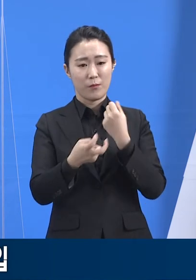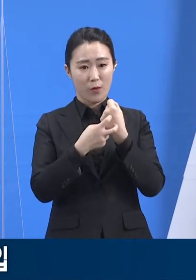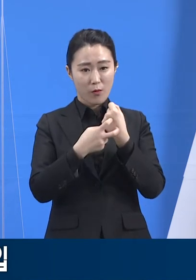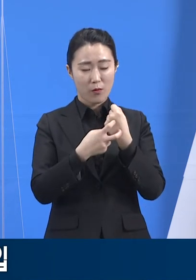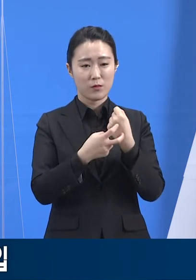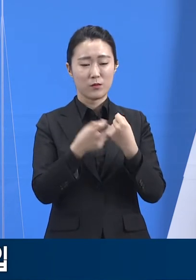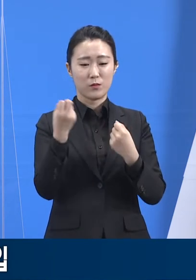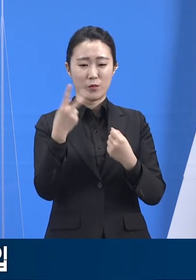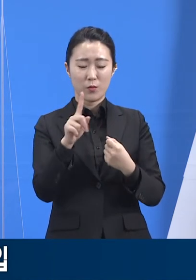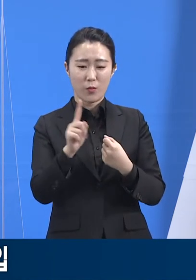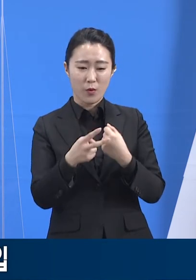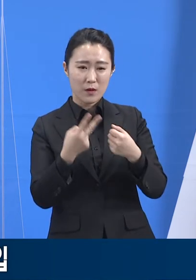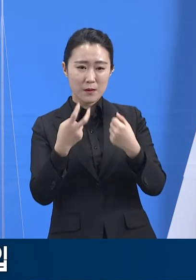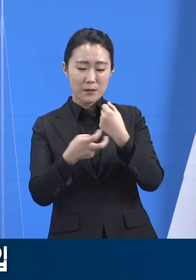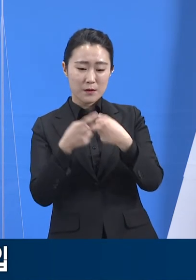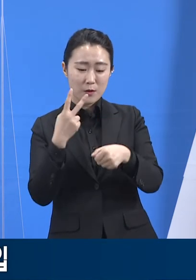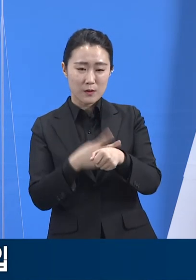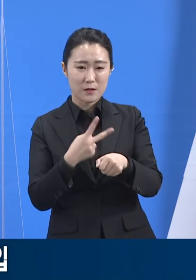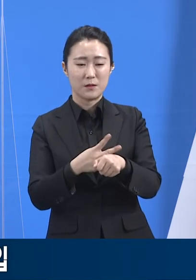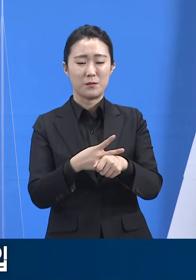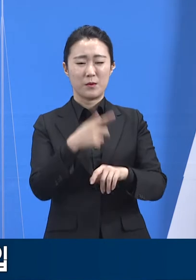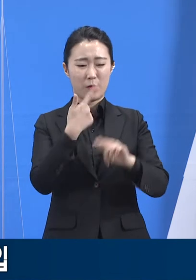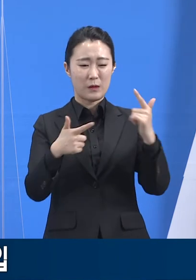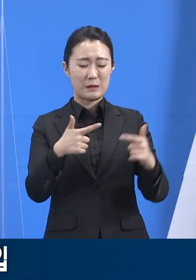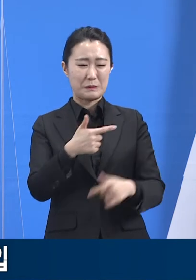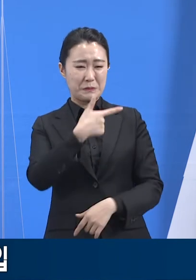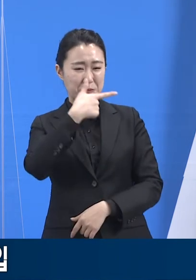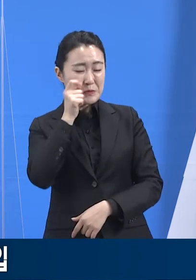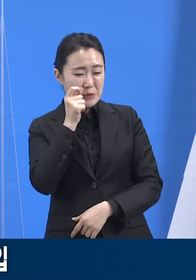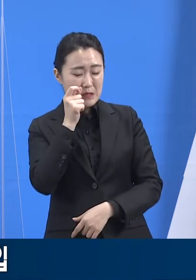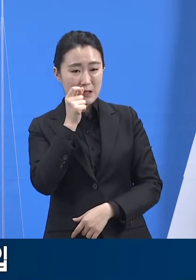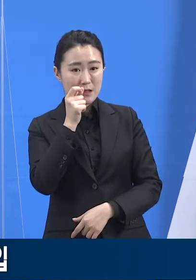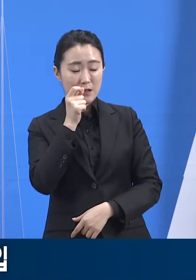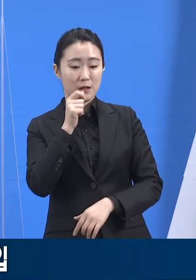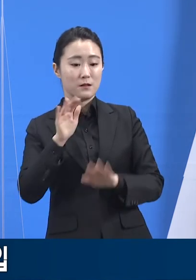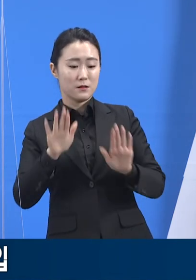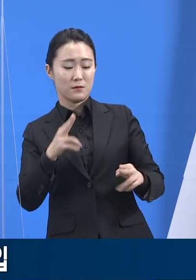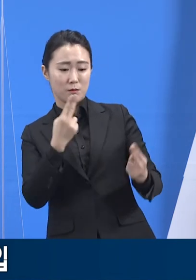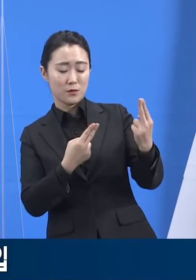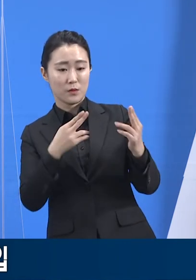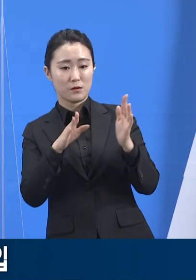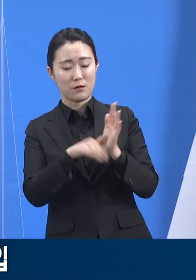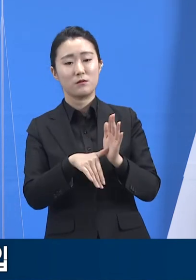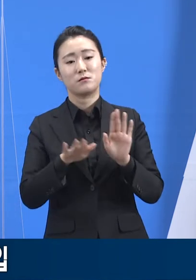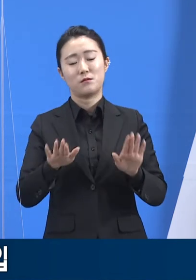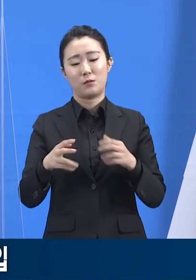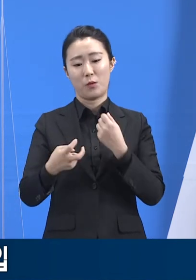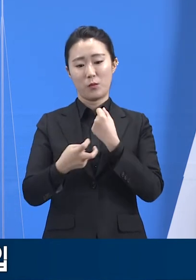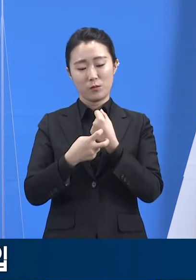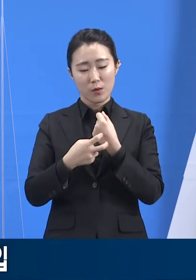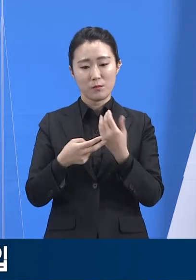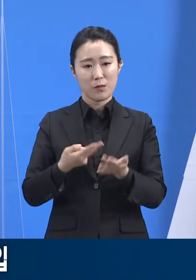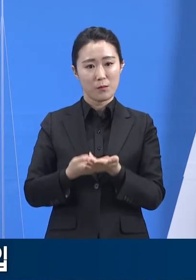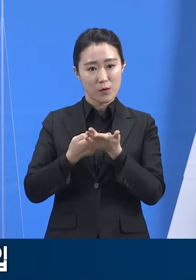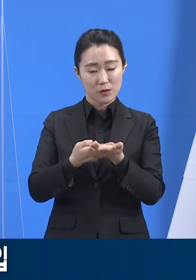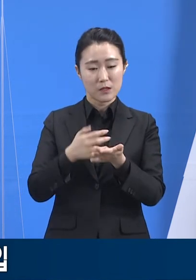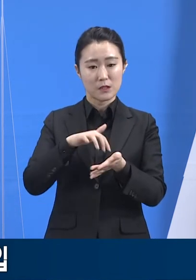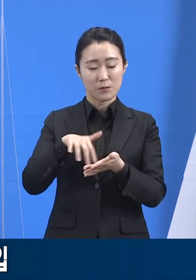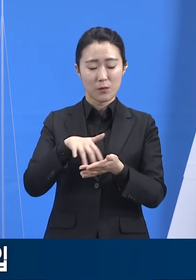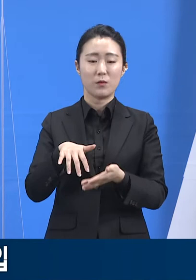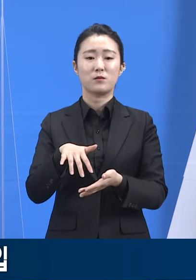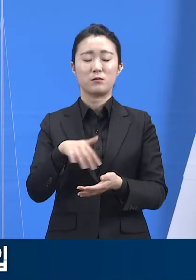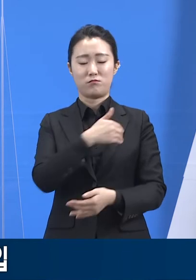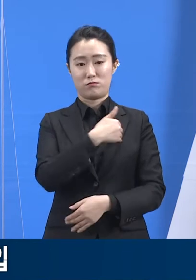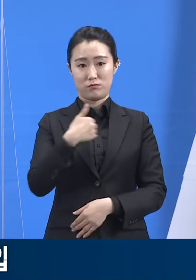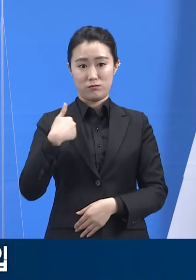대기자가 발생했을 때와 비교한다면, 현재는 의료자원의 여유가 있습니다. 확진자의 신속한 이송을